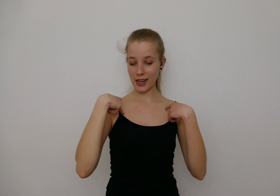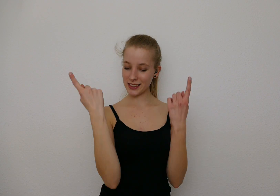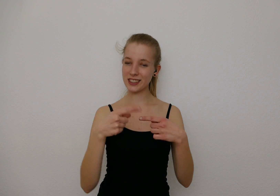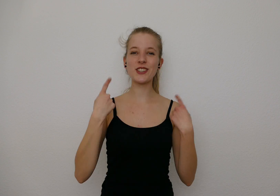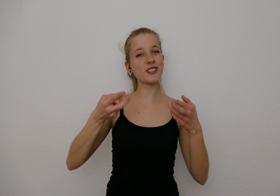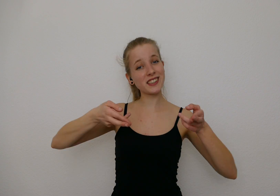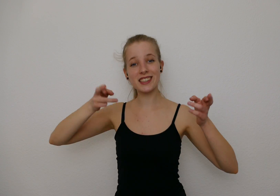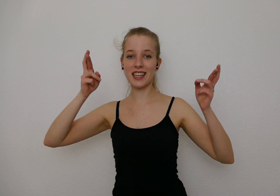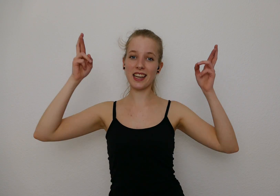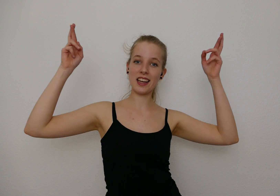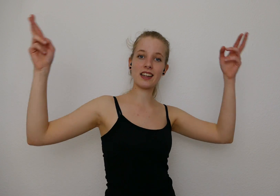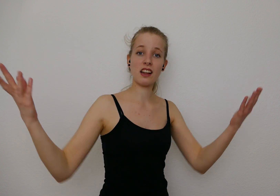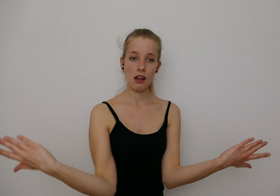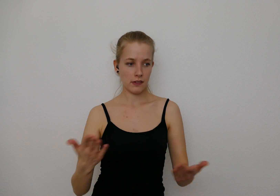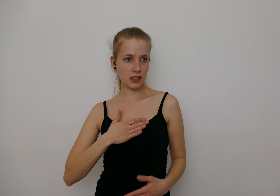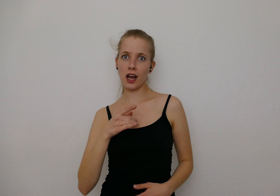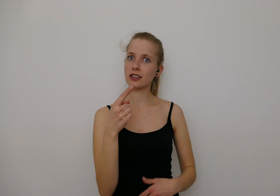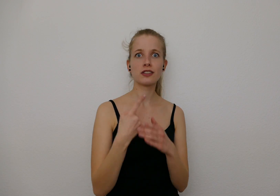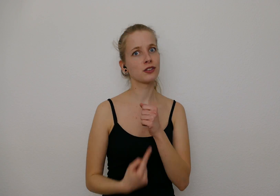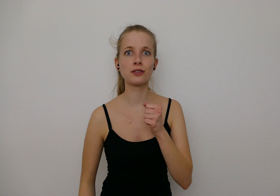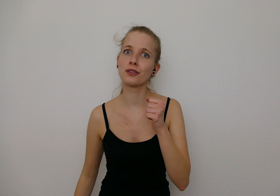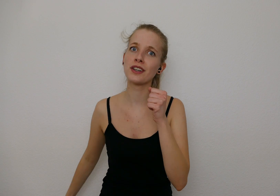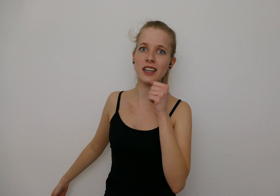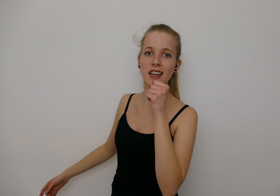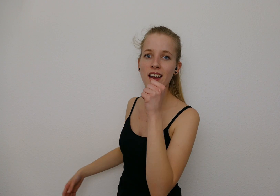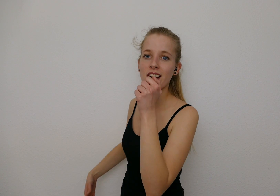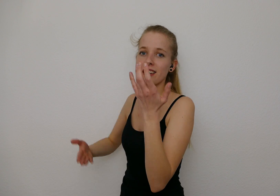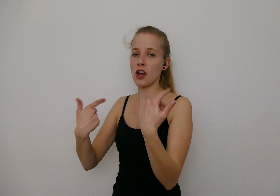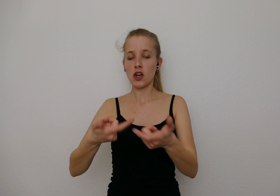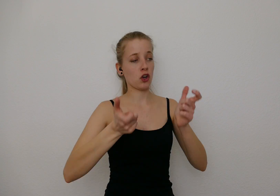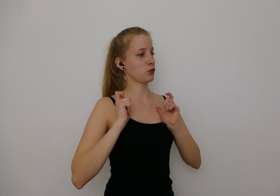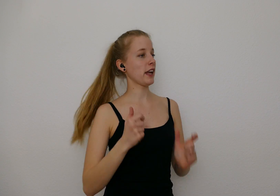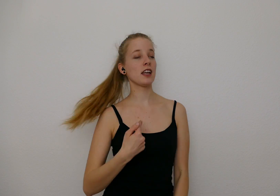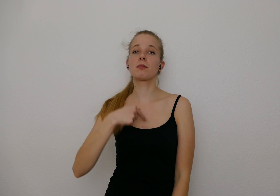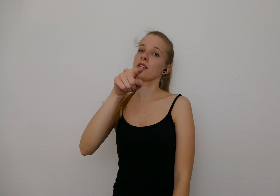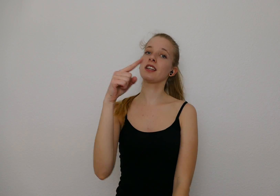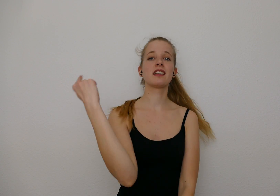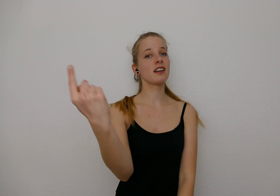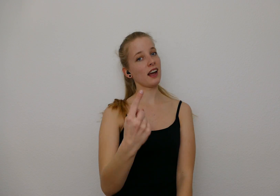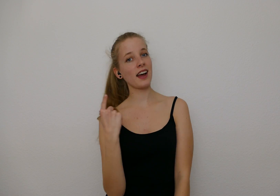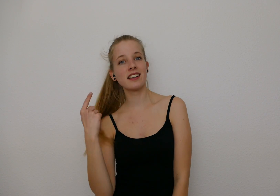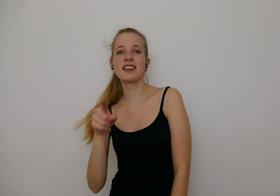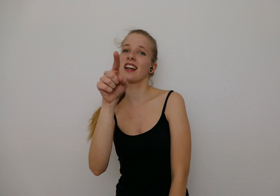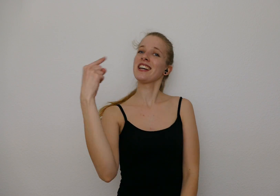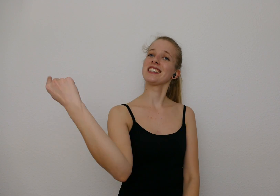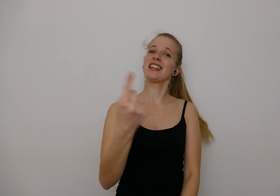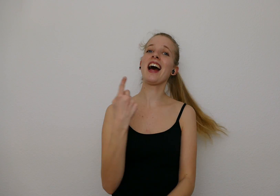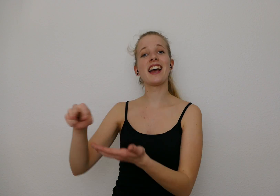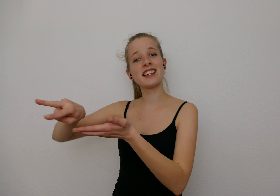lass uns los riskieren, was hast du zu verlieren Komm, schenk mir nur den einen, nur den einen